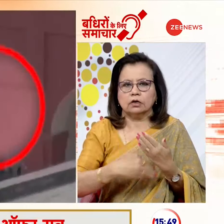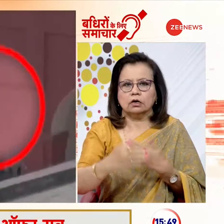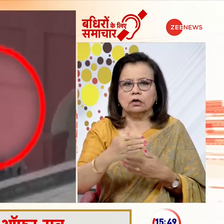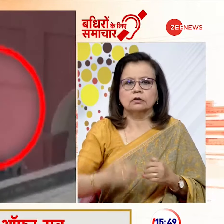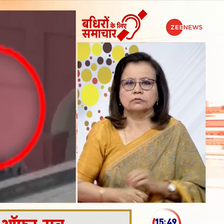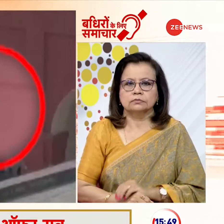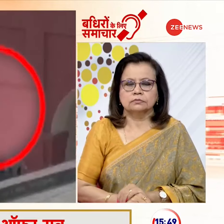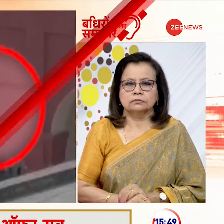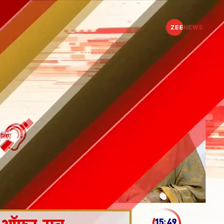है